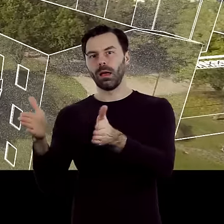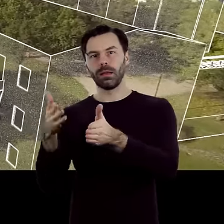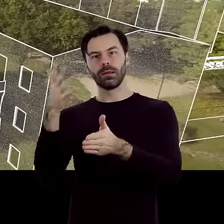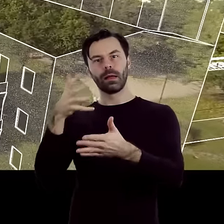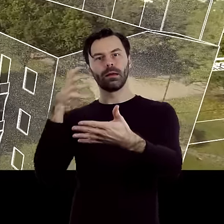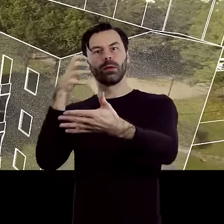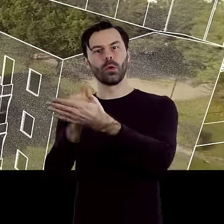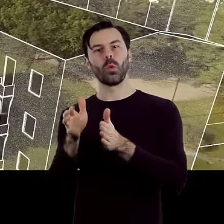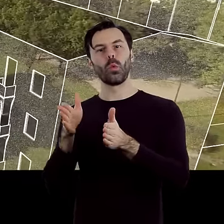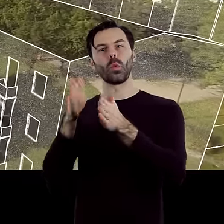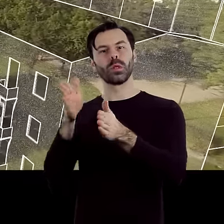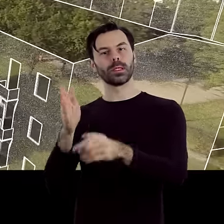kończyła się przy ulicy Północnej.